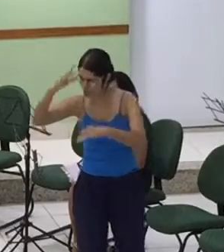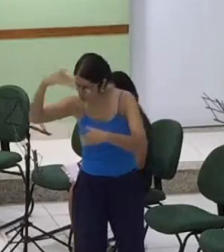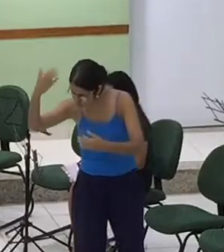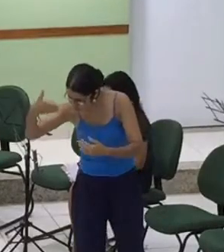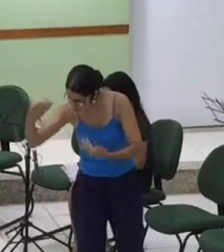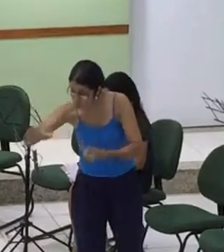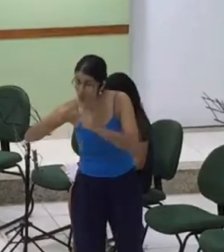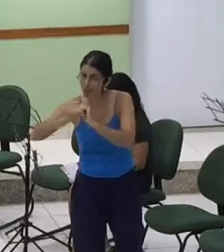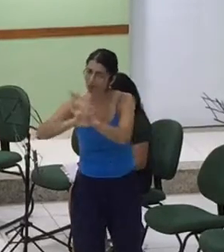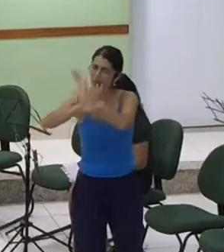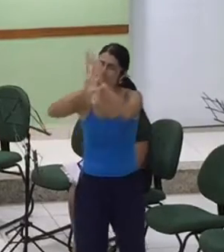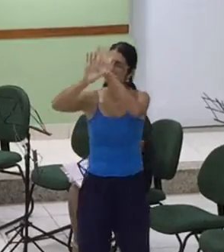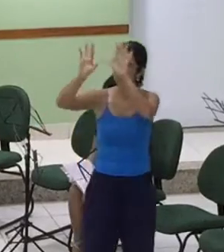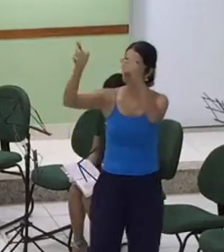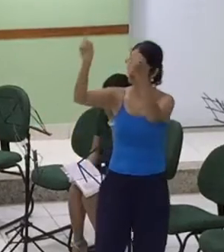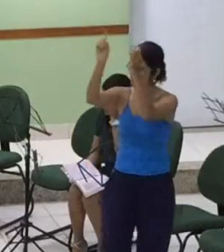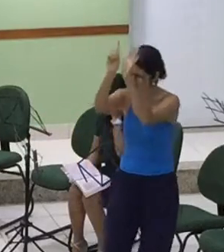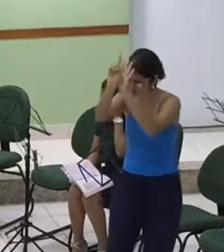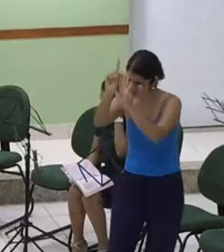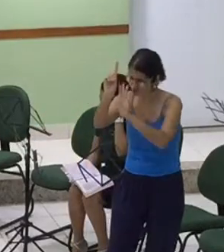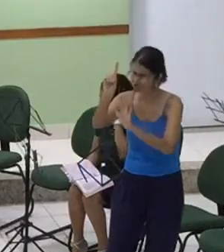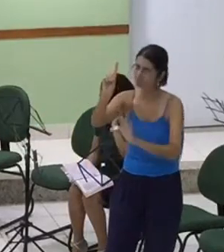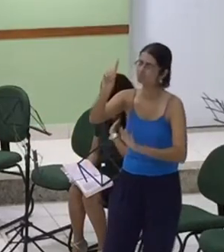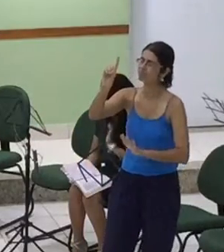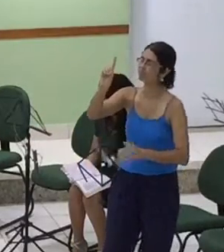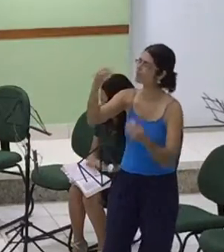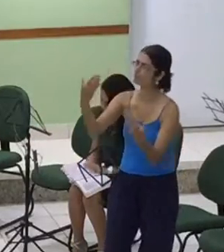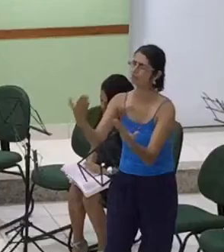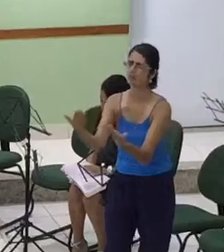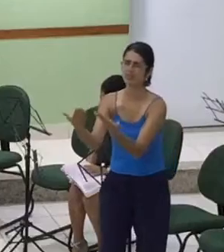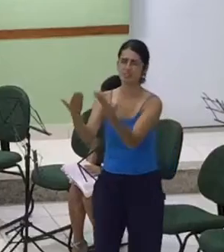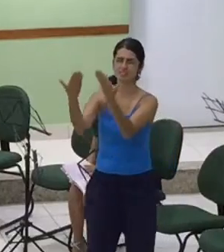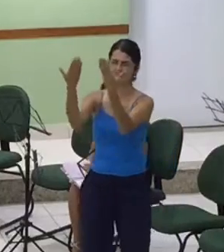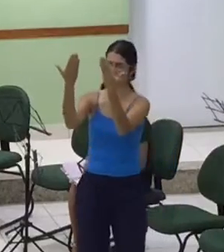oração, Senhor É a luz que te exaltamos, te abençamos nessa noite